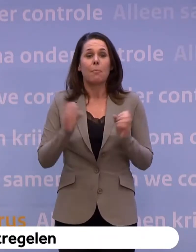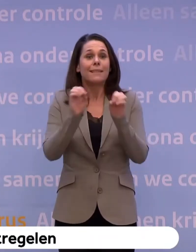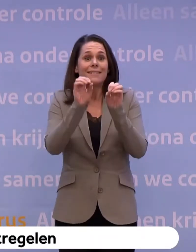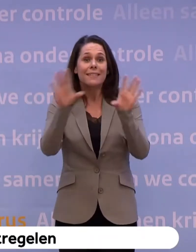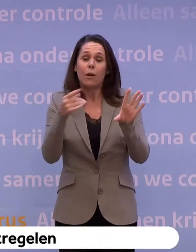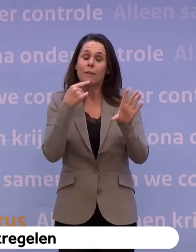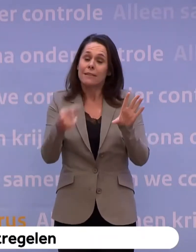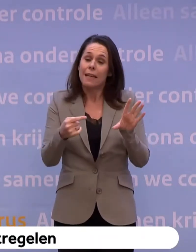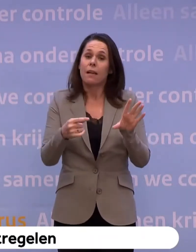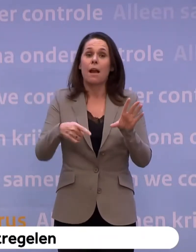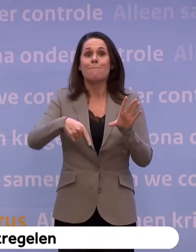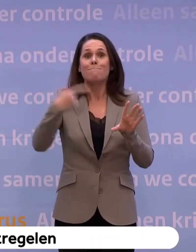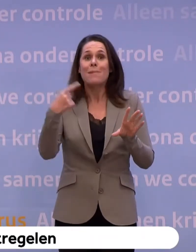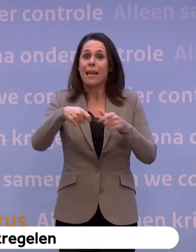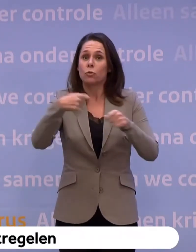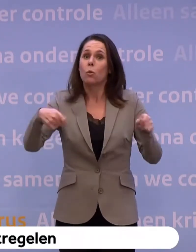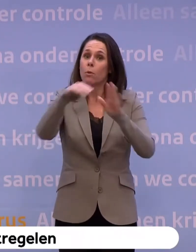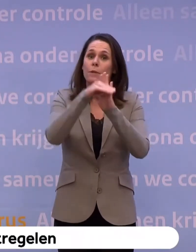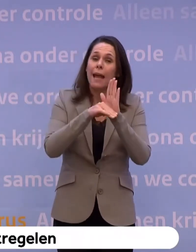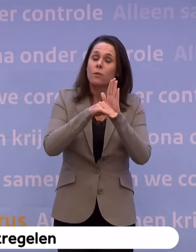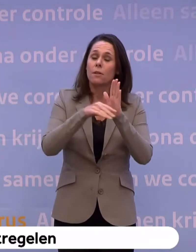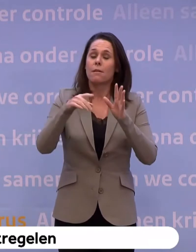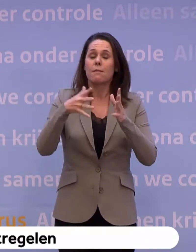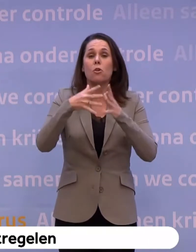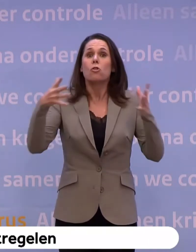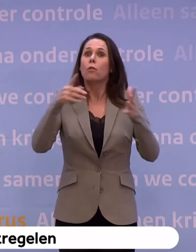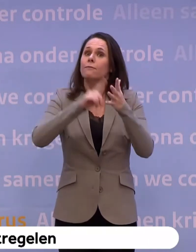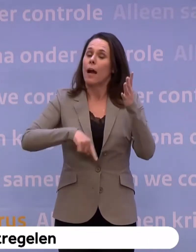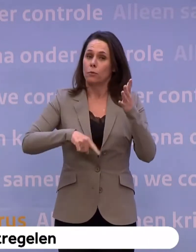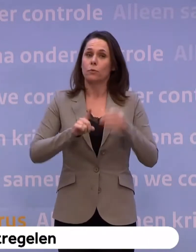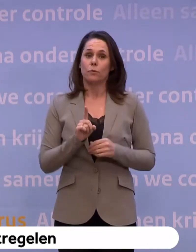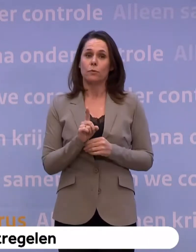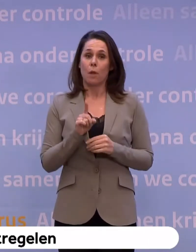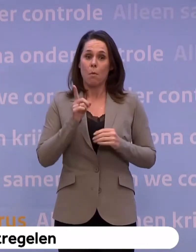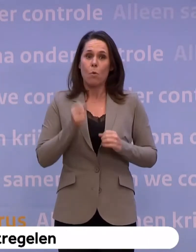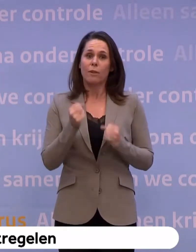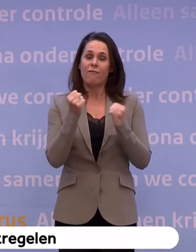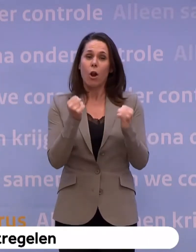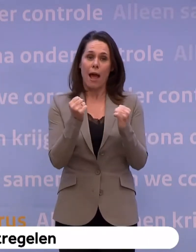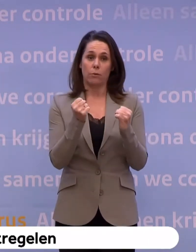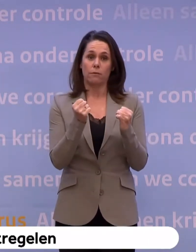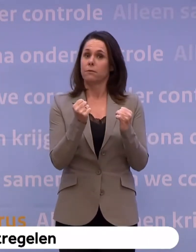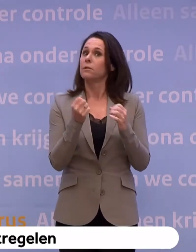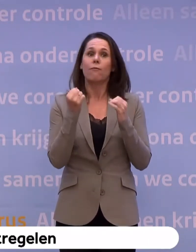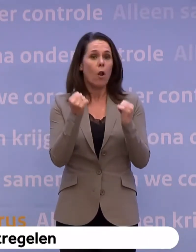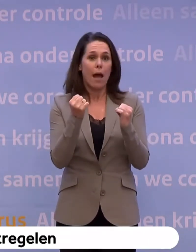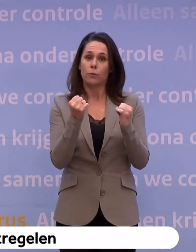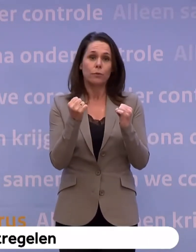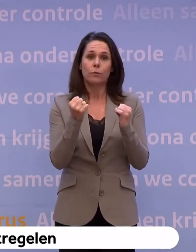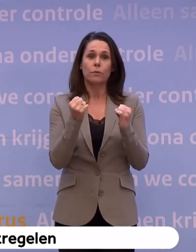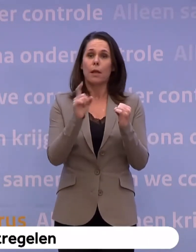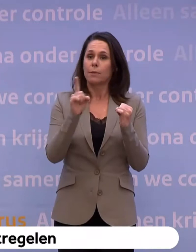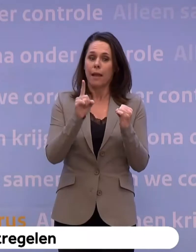fout kunnen we bijna niet met elkaar maken. Als we nu niet volhouden, dan doen we in no time alles teniet